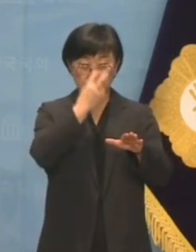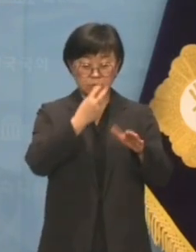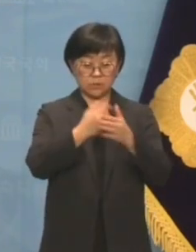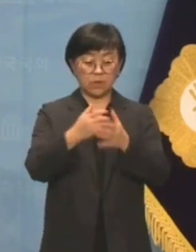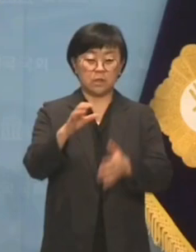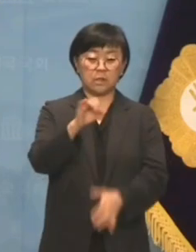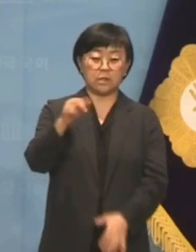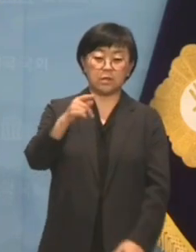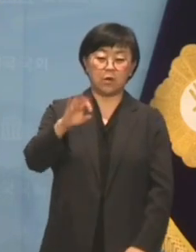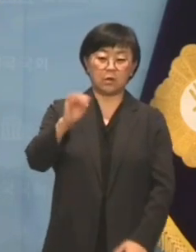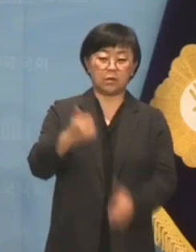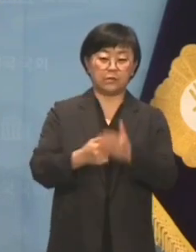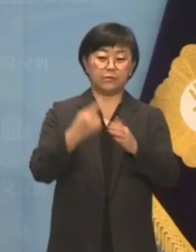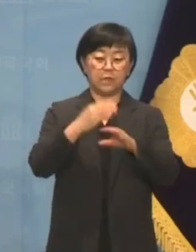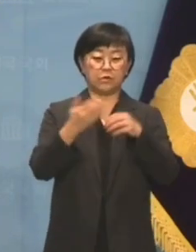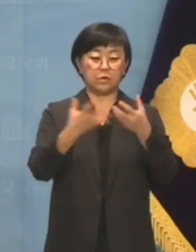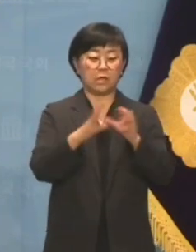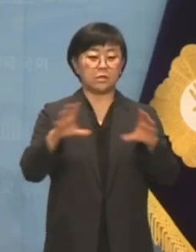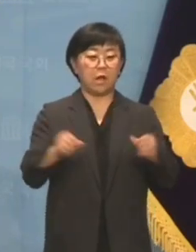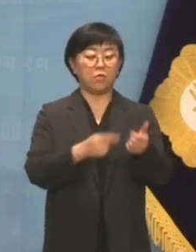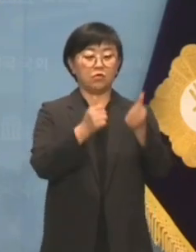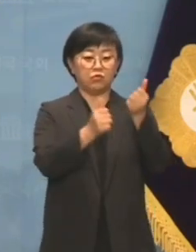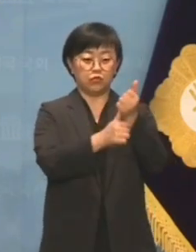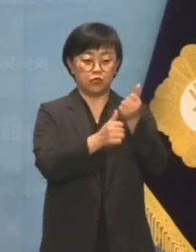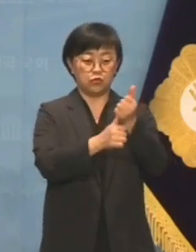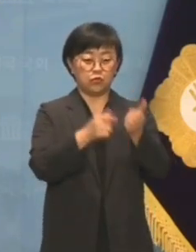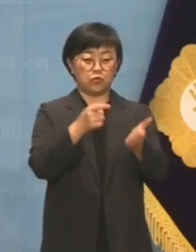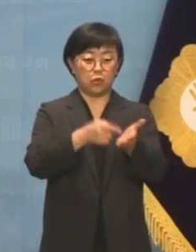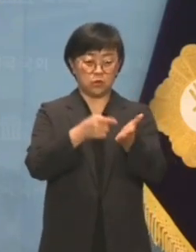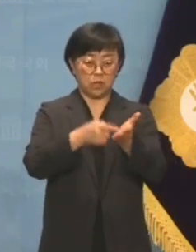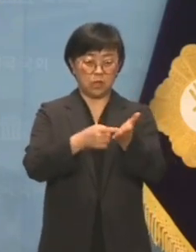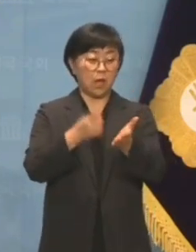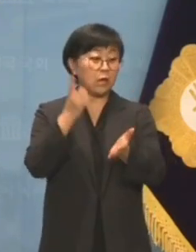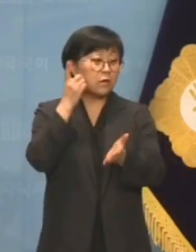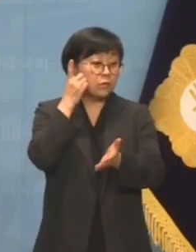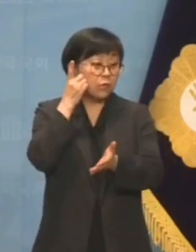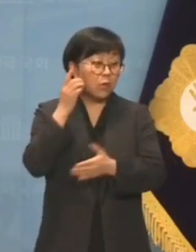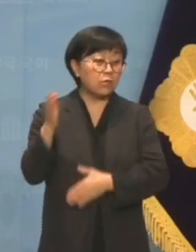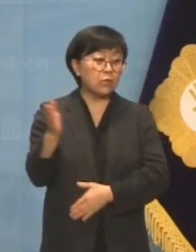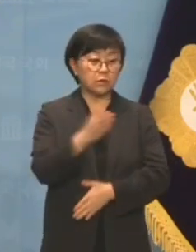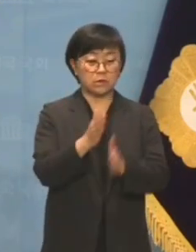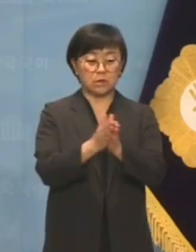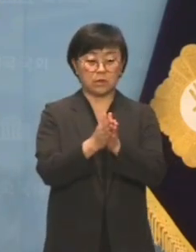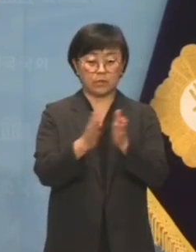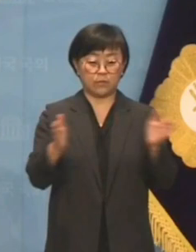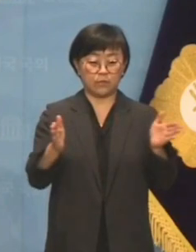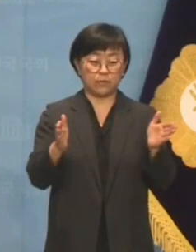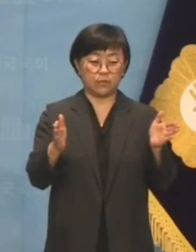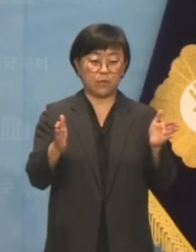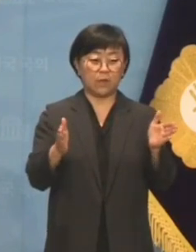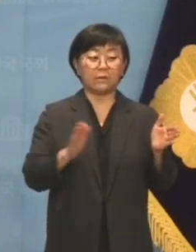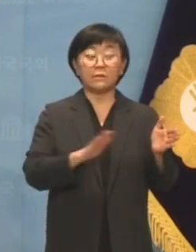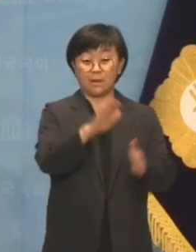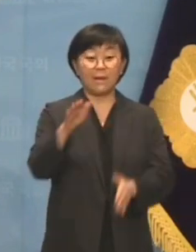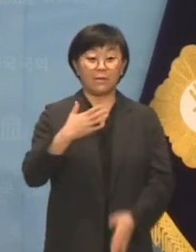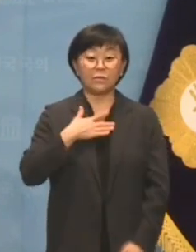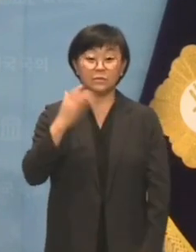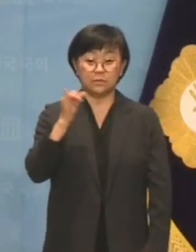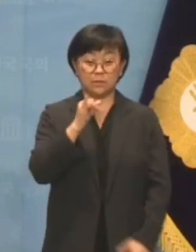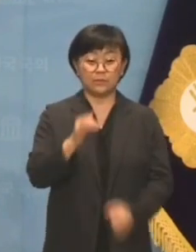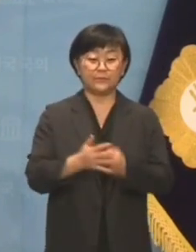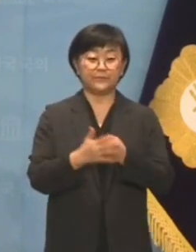이재명 전 더불어민주당 사무부총장의 휴대폰에서 시작된 것을 모를 리 없을 텐데